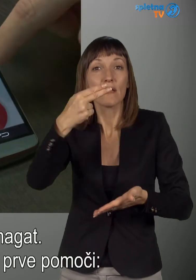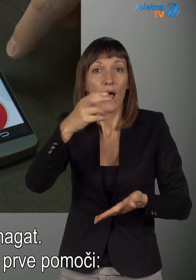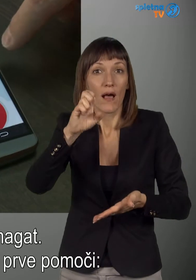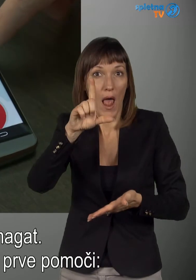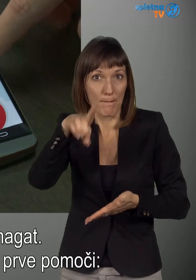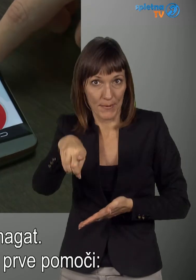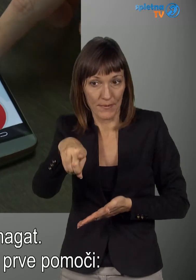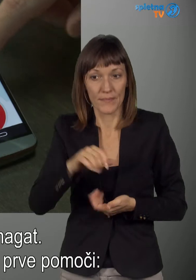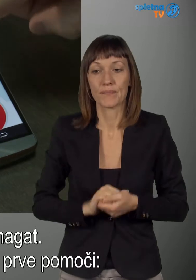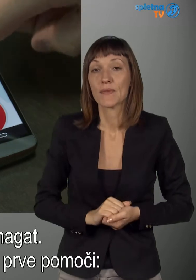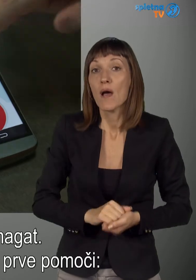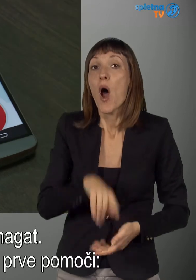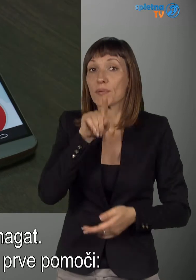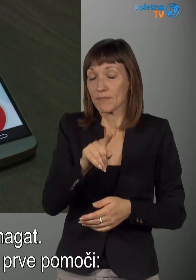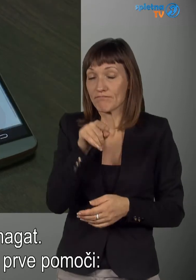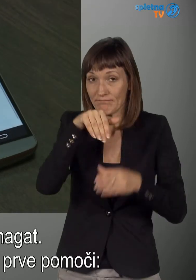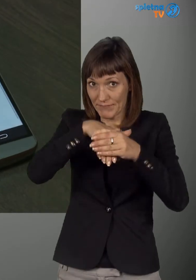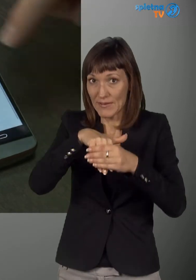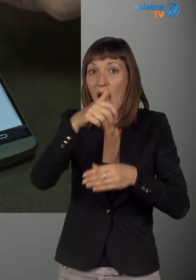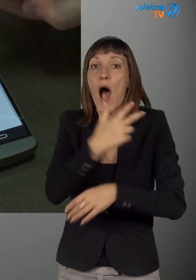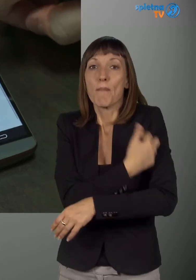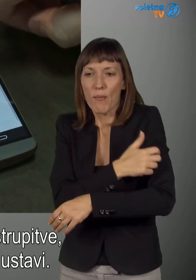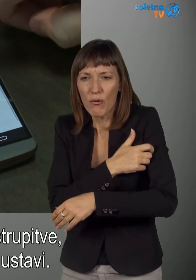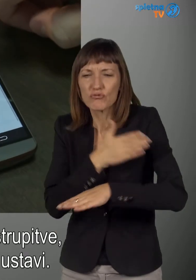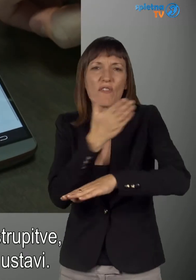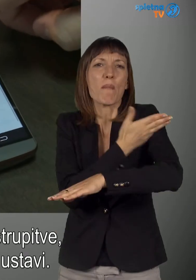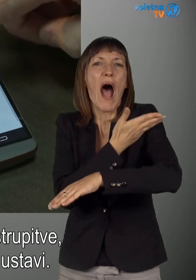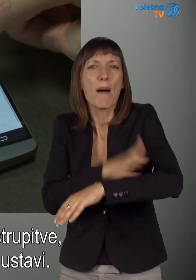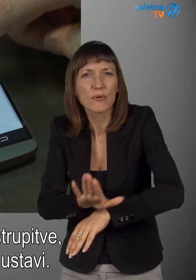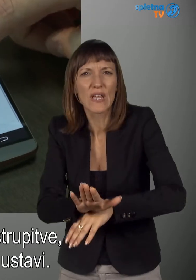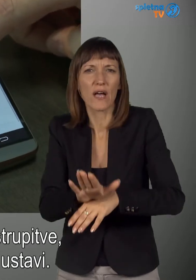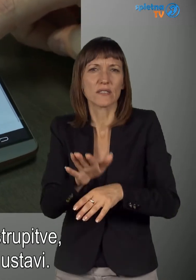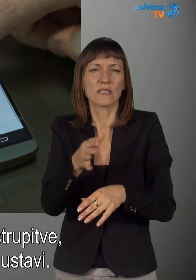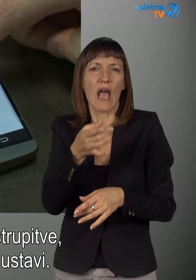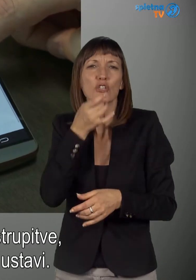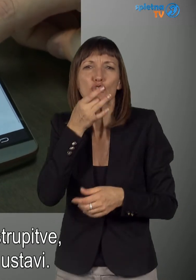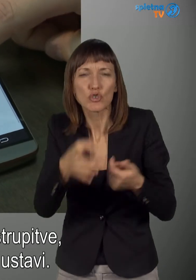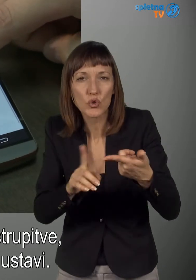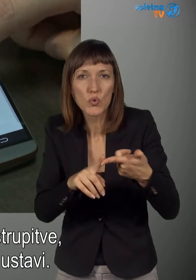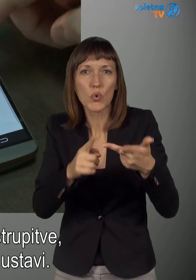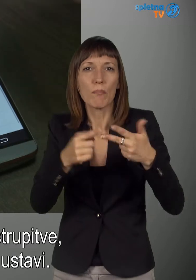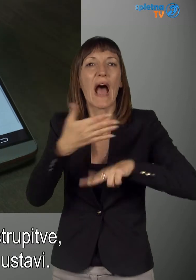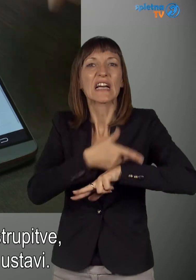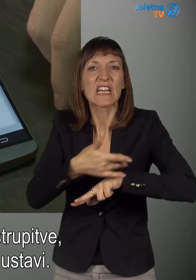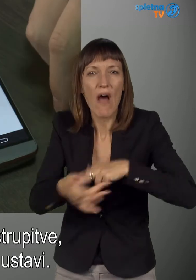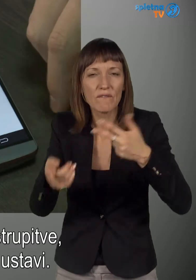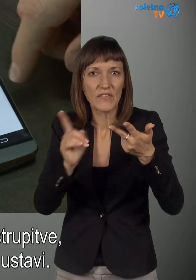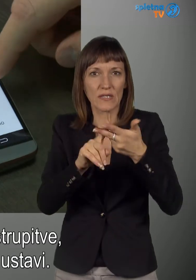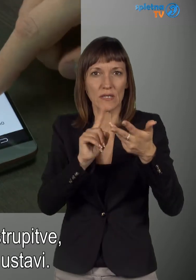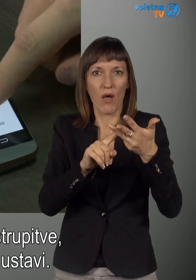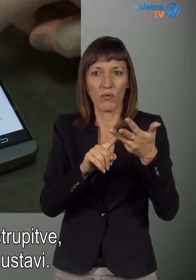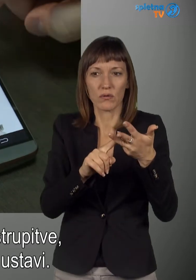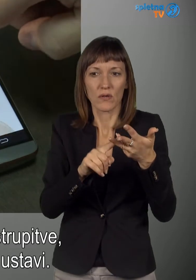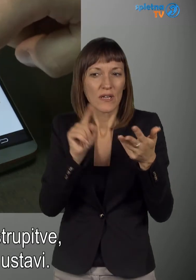Potem imamo oklelje vsebino prve pomoči, amputacija, okutne zastropitve, krvavitre,